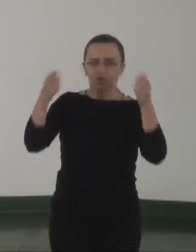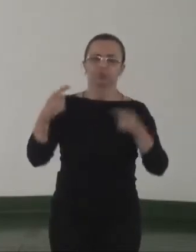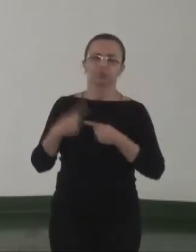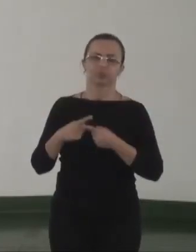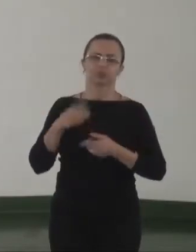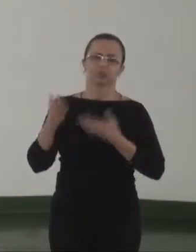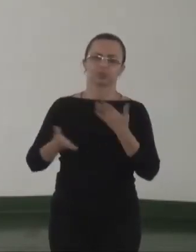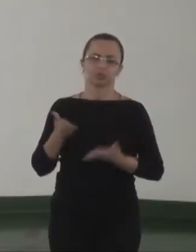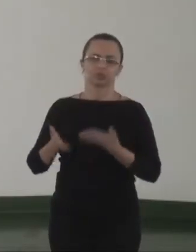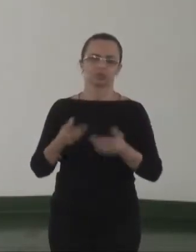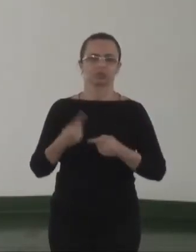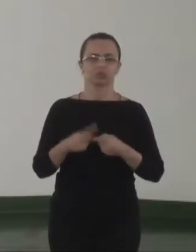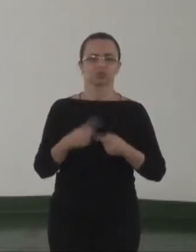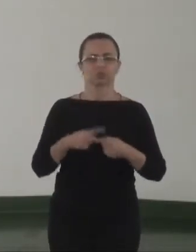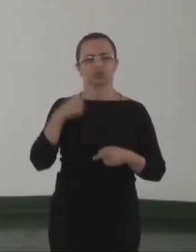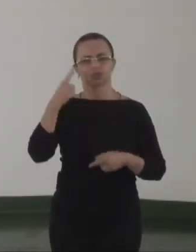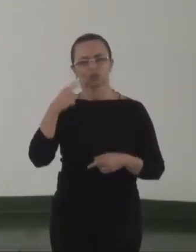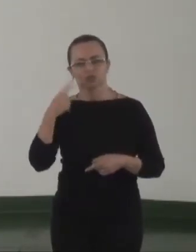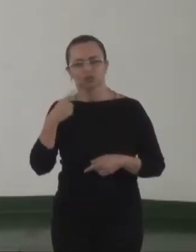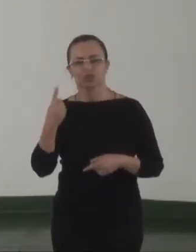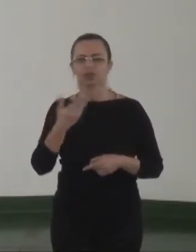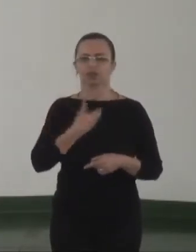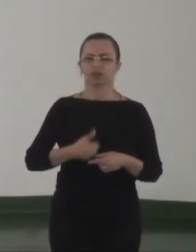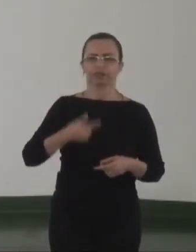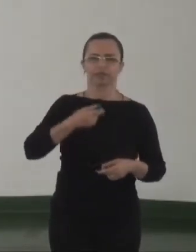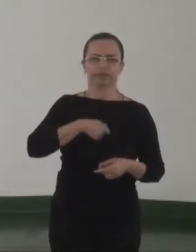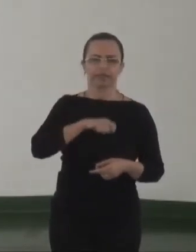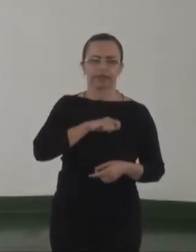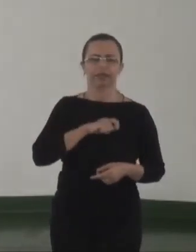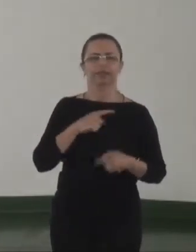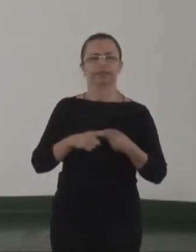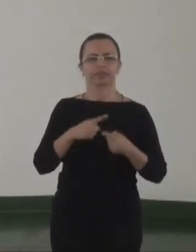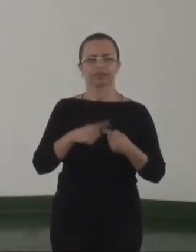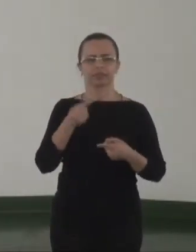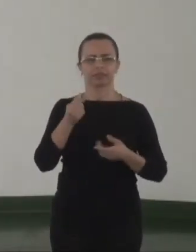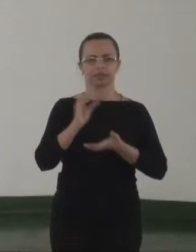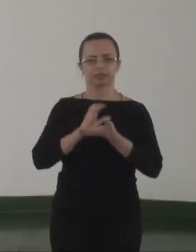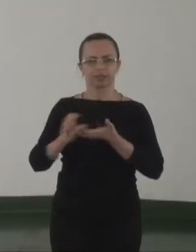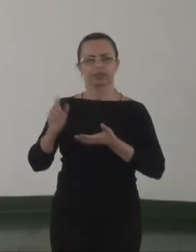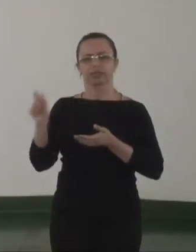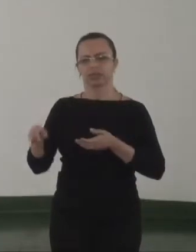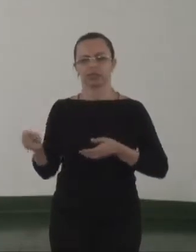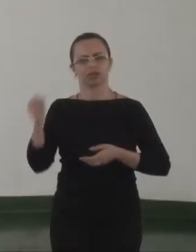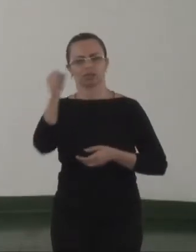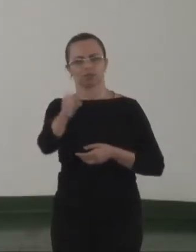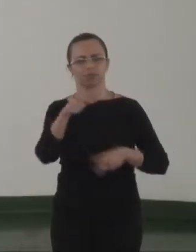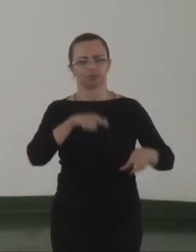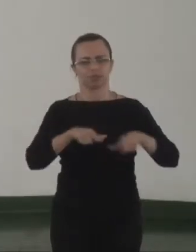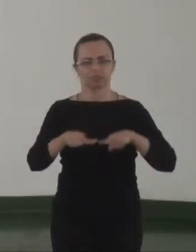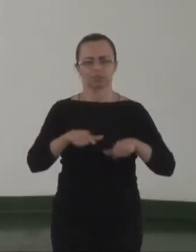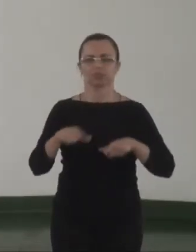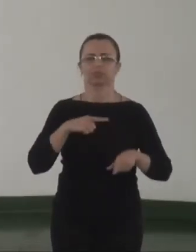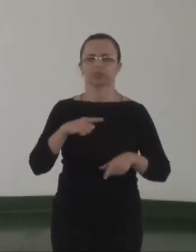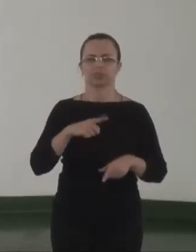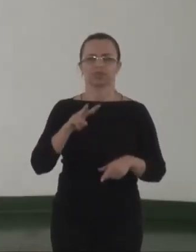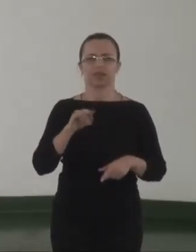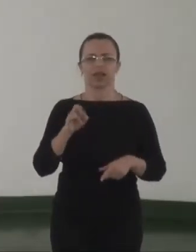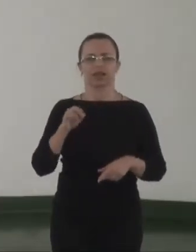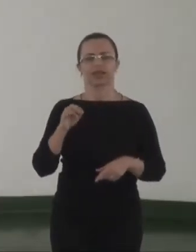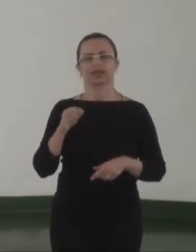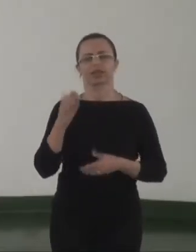atendida pela promotoria, delegacia, terá financiamento para trabalhar, terá vara de